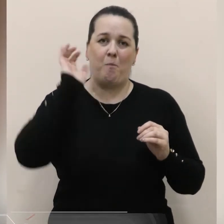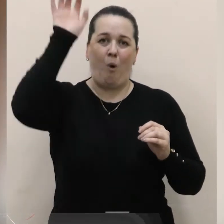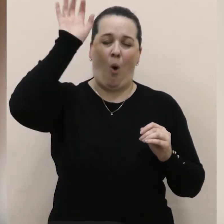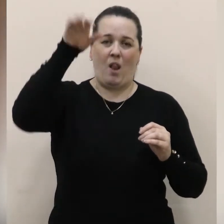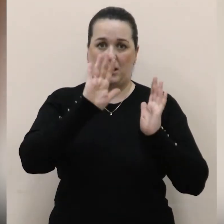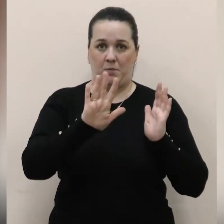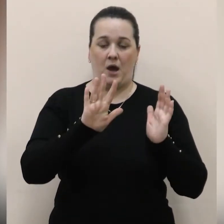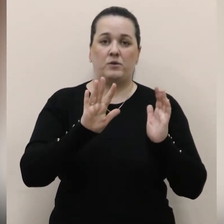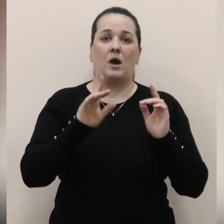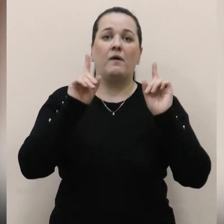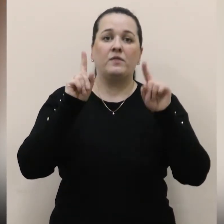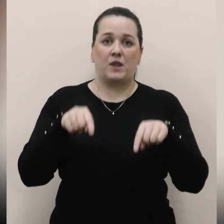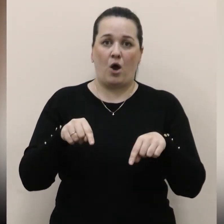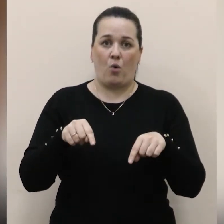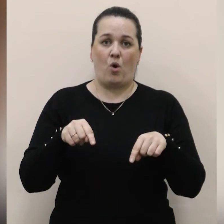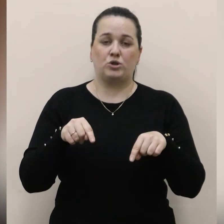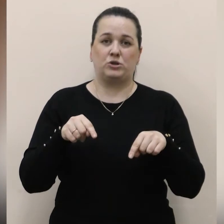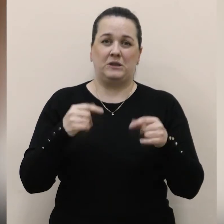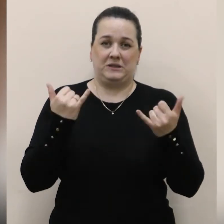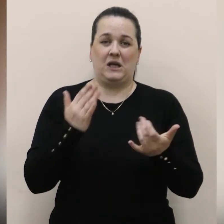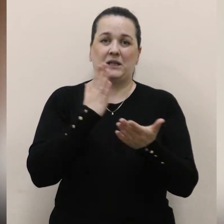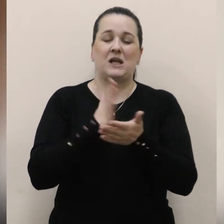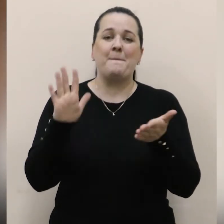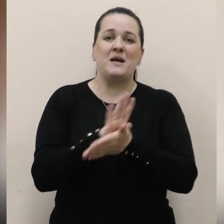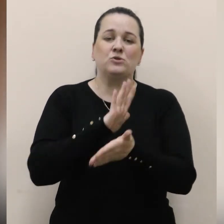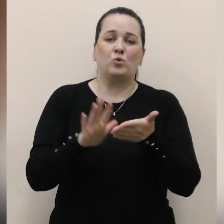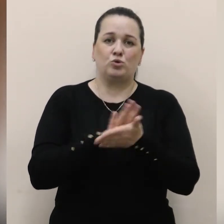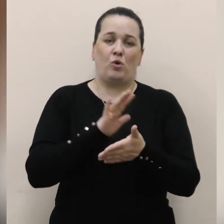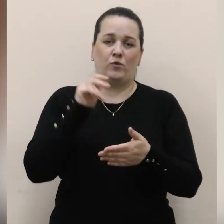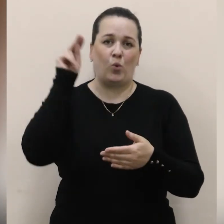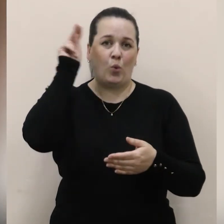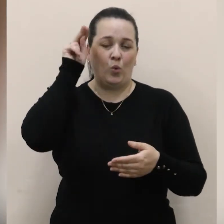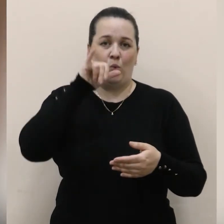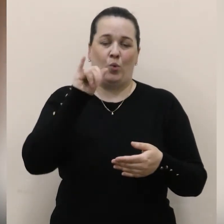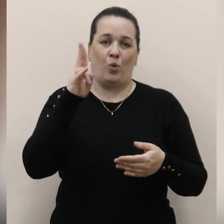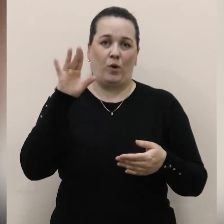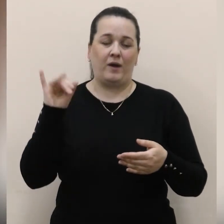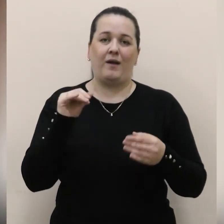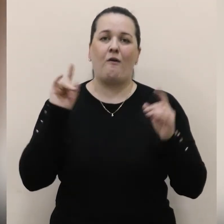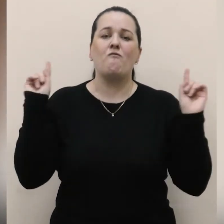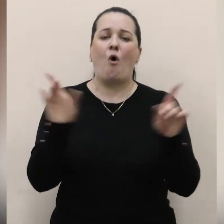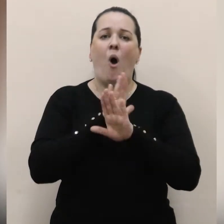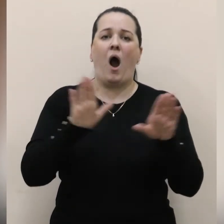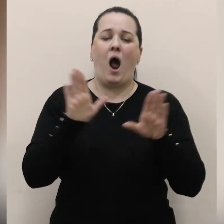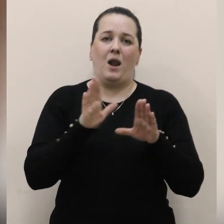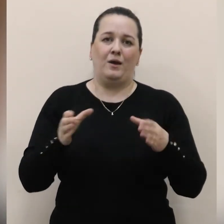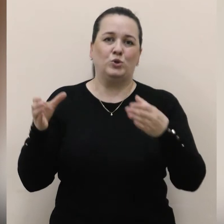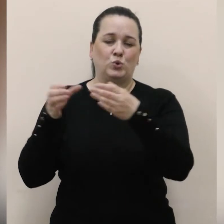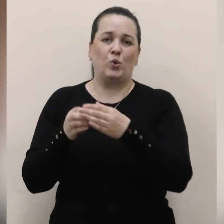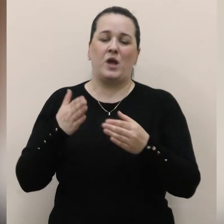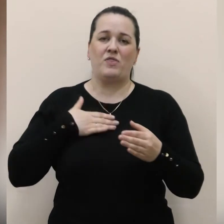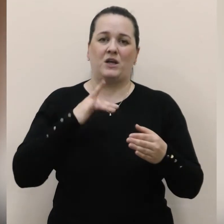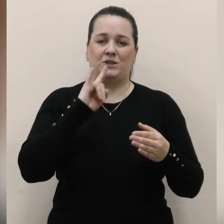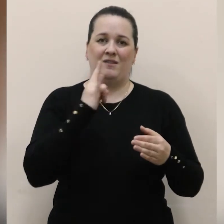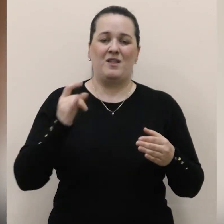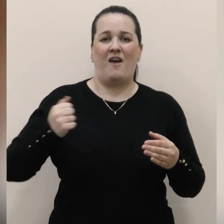мікрайонах міста. Також зараз є безкоштовні уроки від вокальної студії для наших дітей військових,